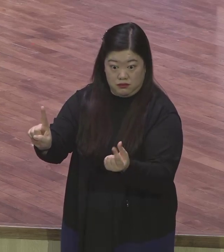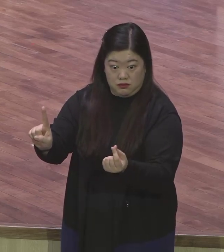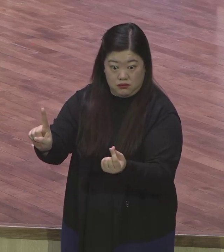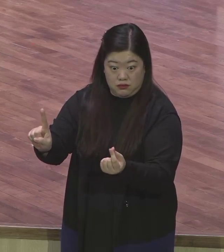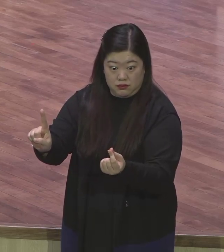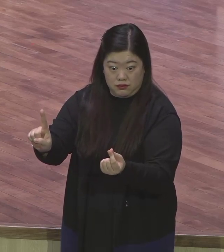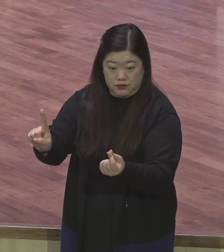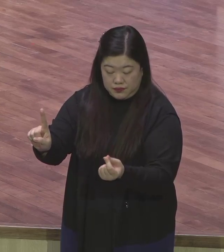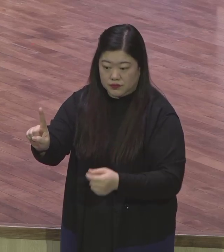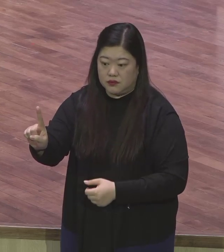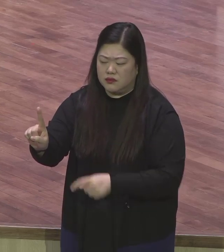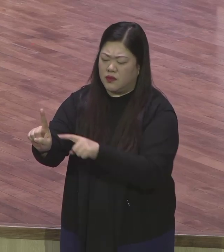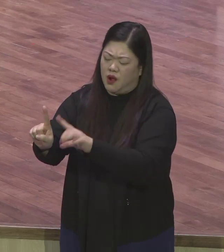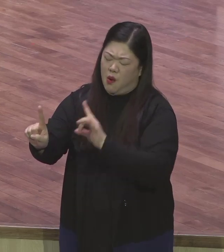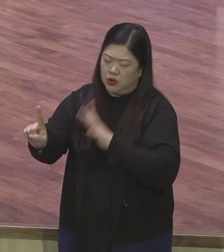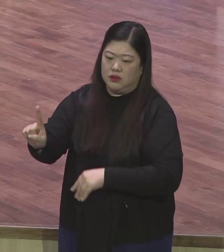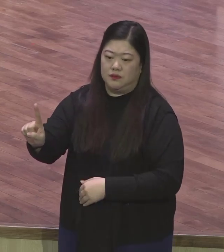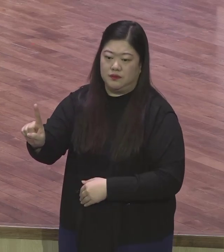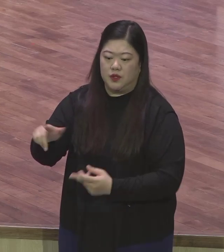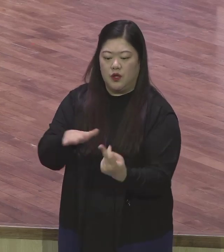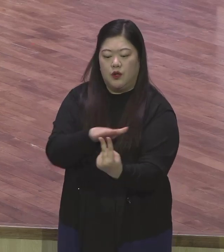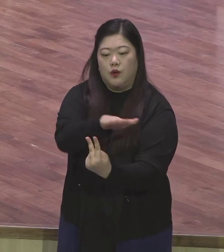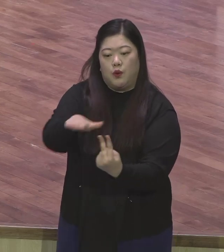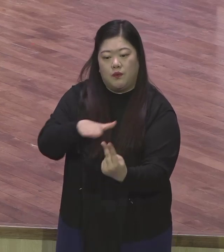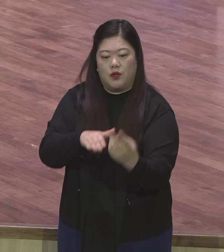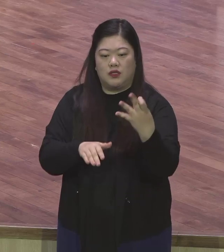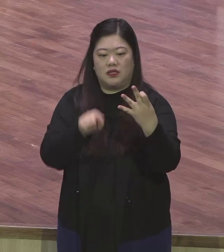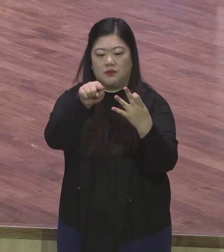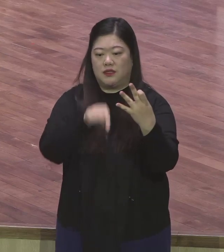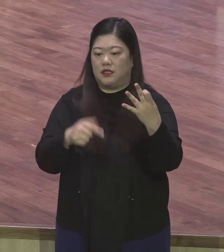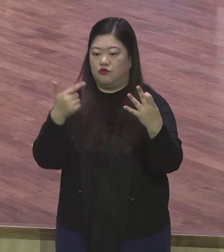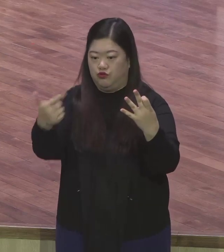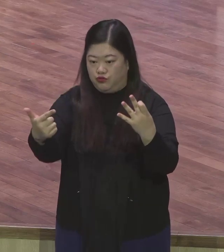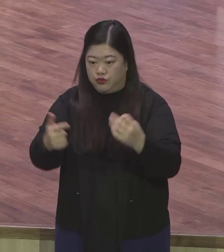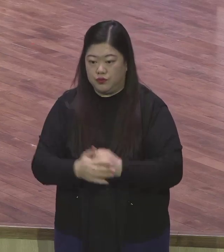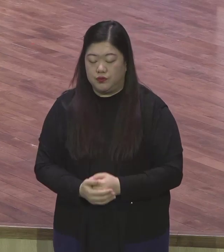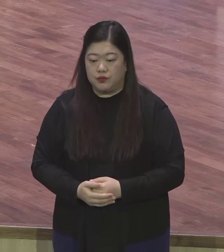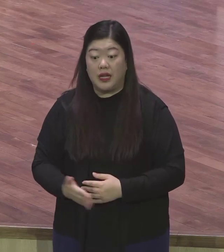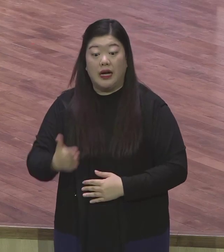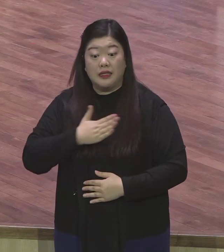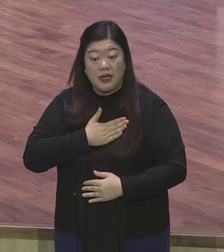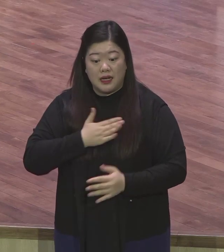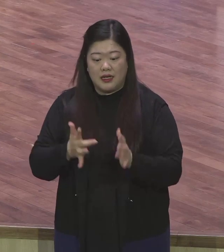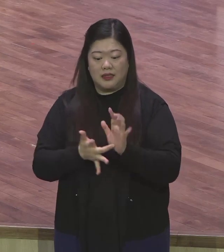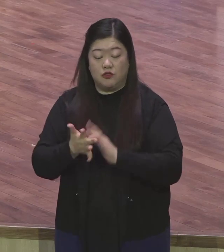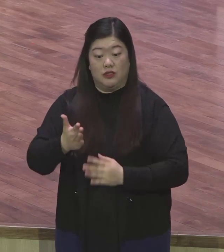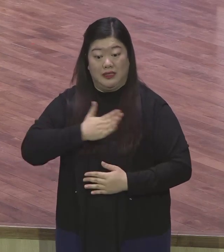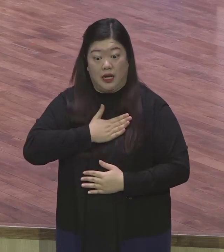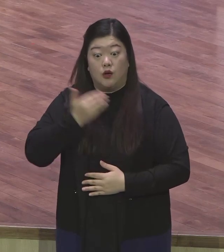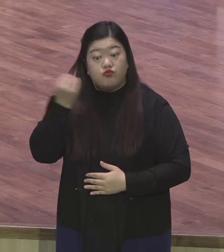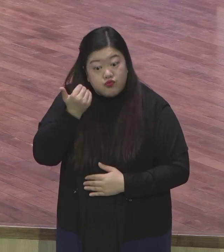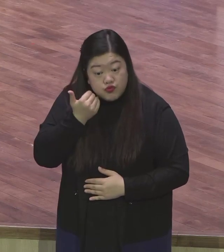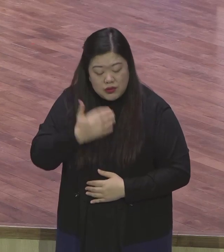예수예요. 요한봉 14.6절에 예수님 직접 말했어요. 내가 곧 길이요 진리요